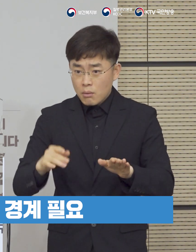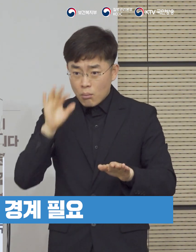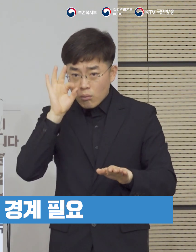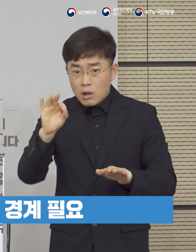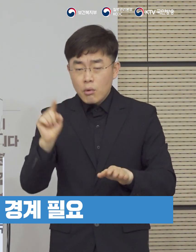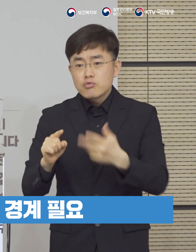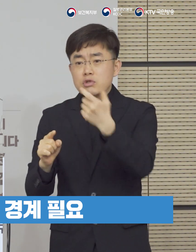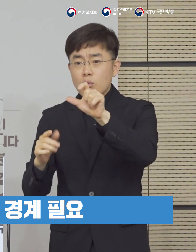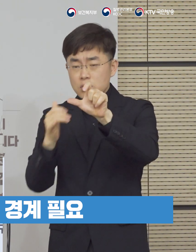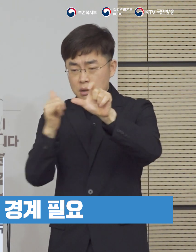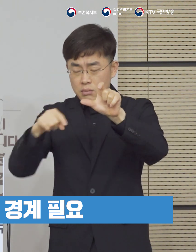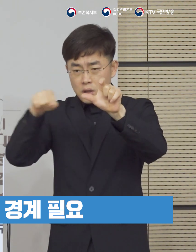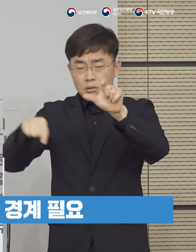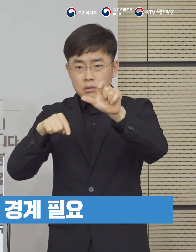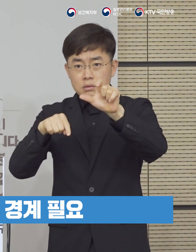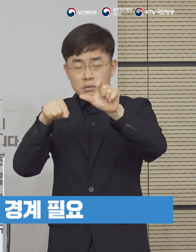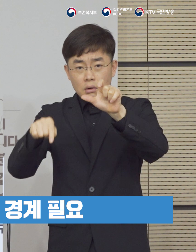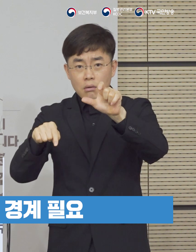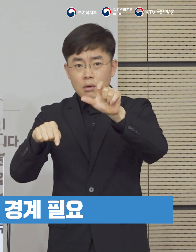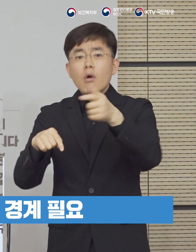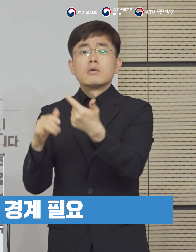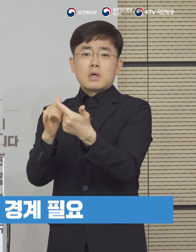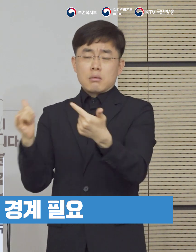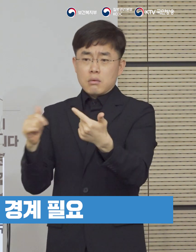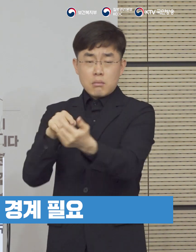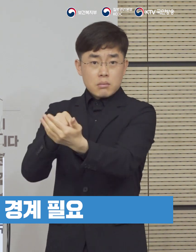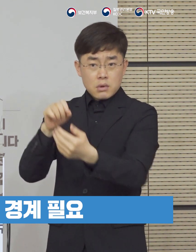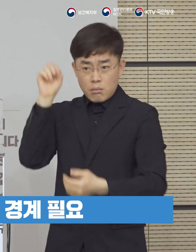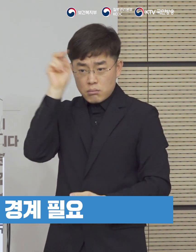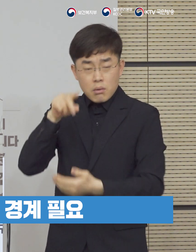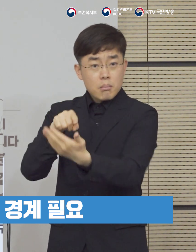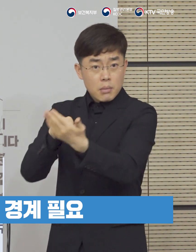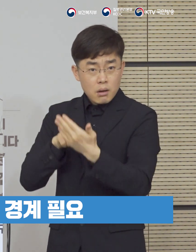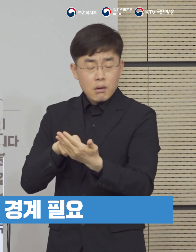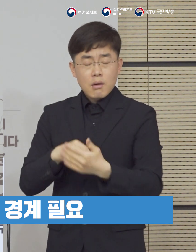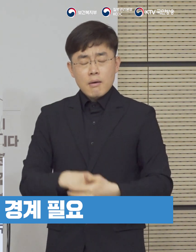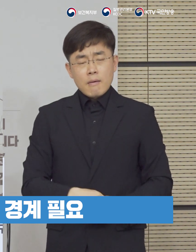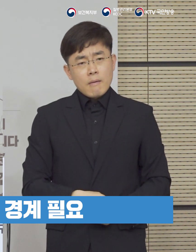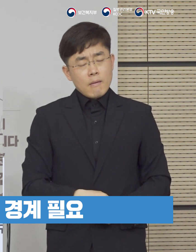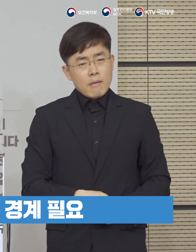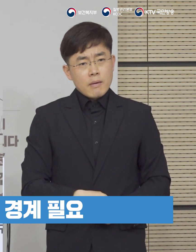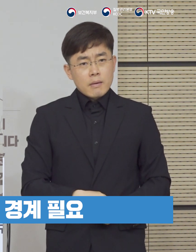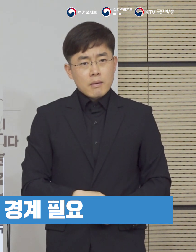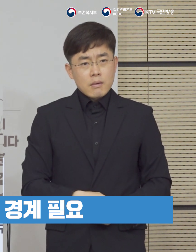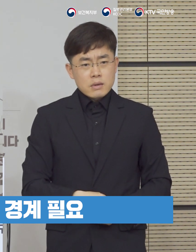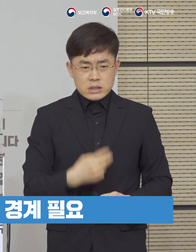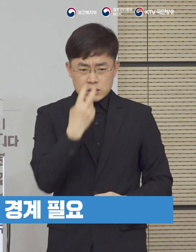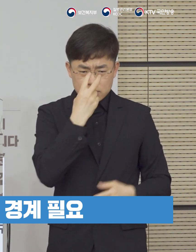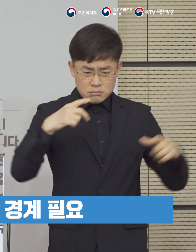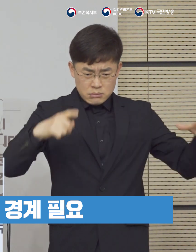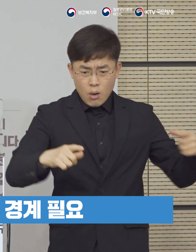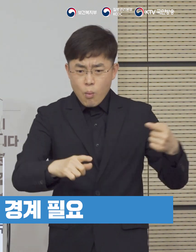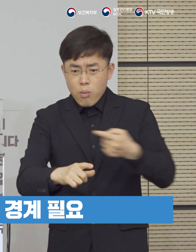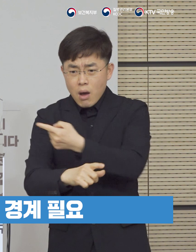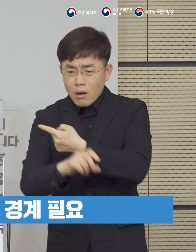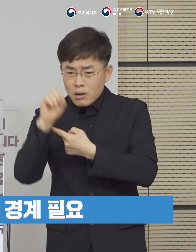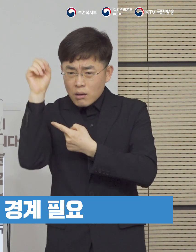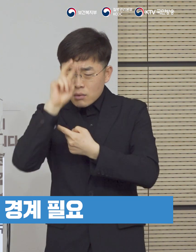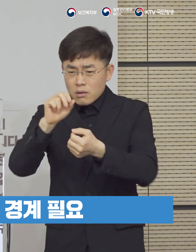이번 주에는 65명의 확진 환자 가운데 6명으로 증가한 것을 볼 때 여전히